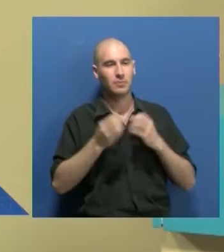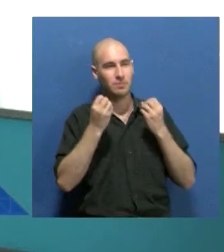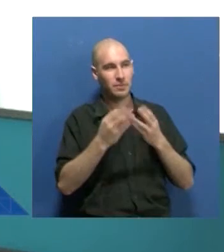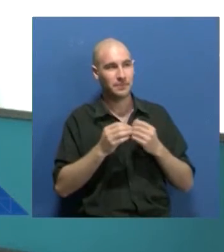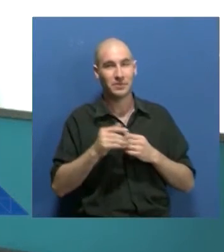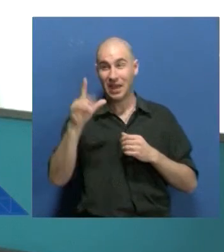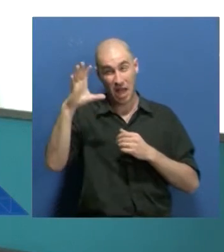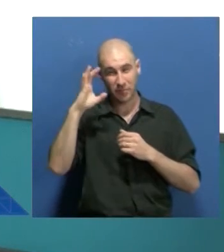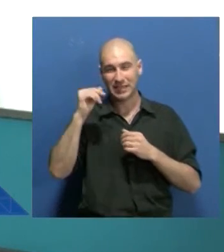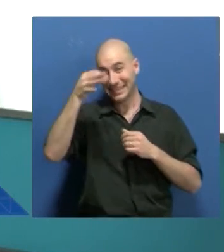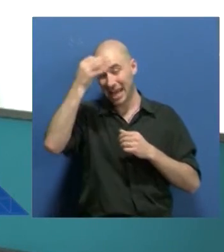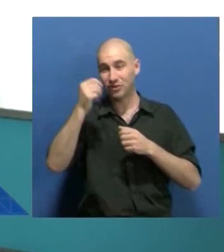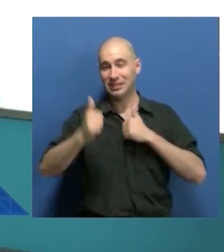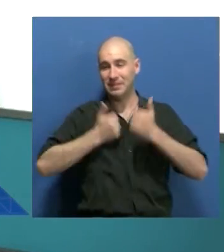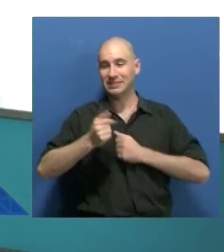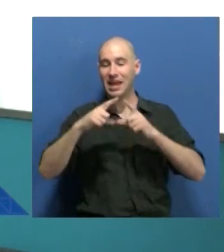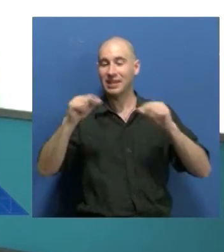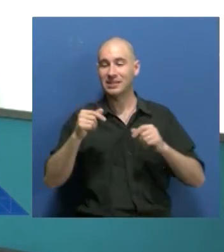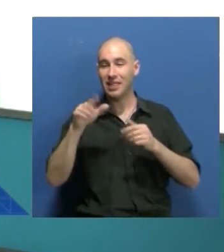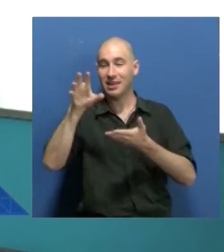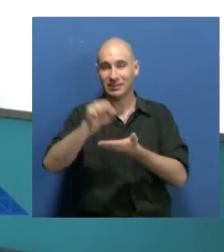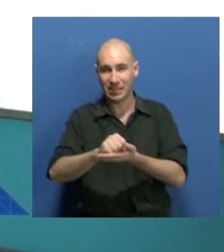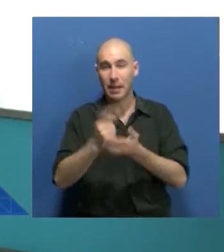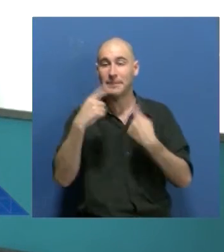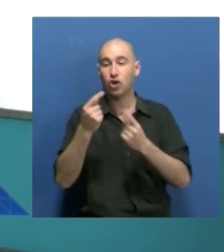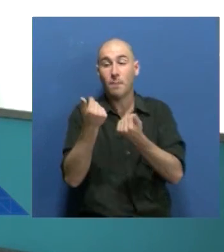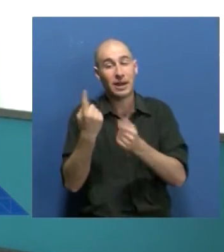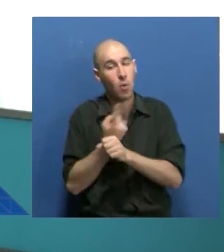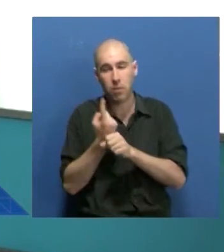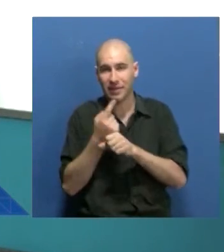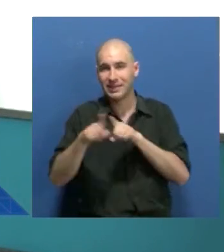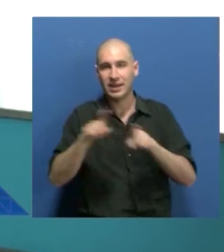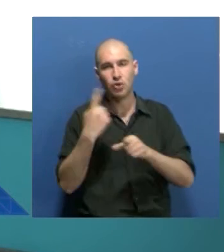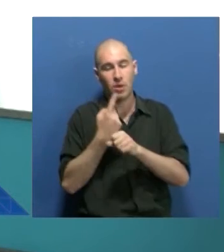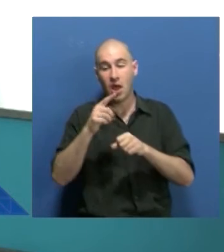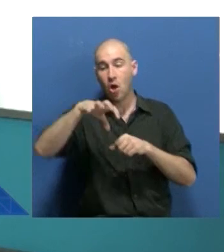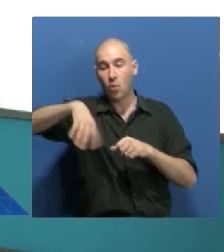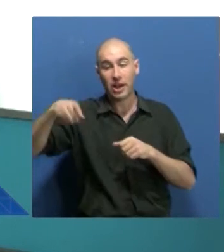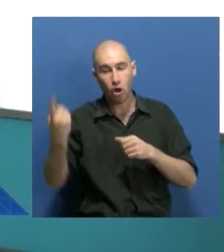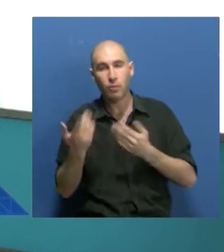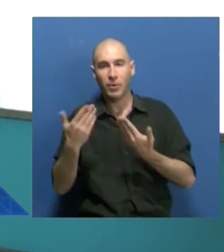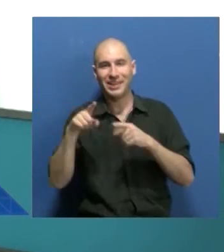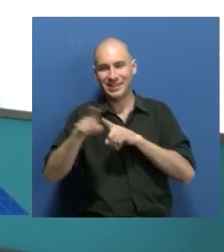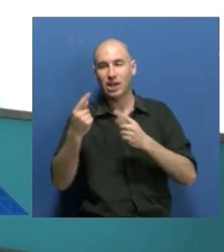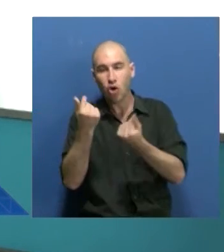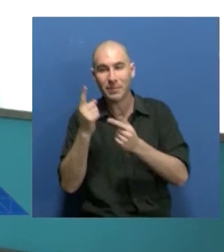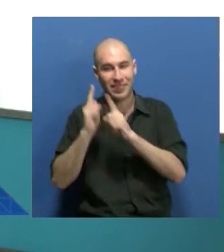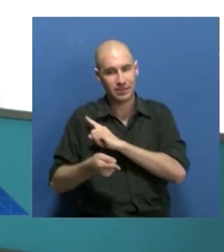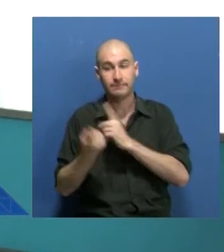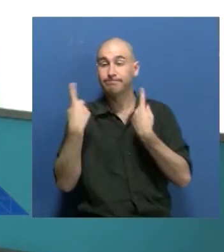Recordemos que en el Teatro Independencia las entradas se pueden reservar, pero no comprar por internet, porque en algunas otras salas se pueden comprar por internet directamente. Exacto, sí, sí, sí. Pero en el caso del Teatro